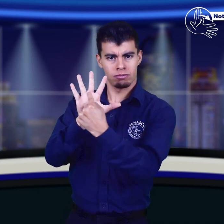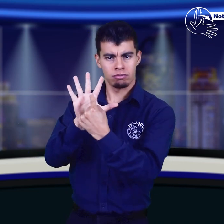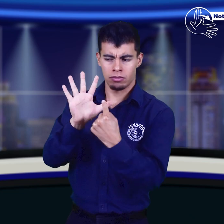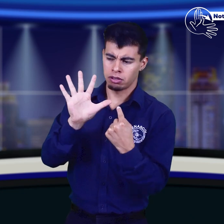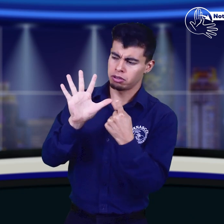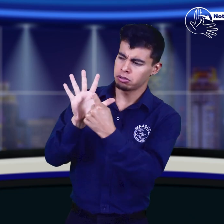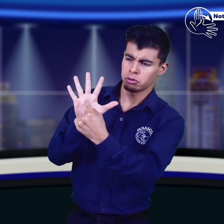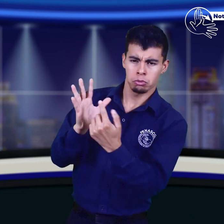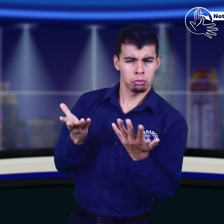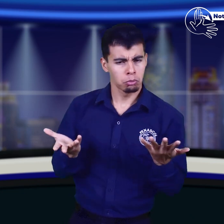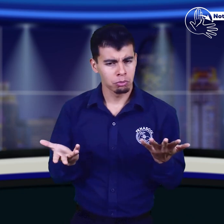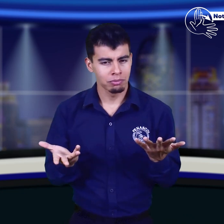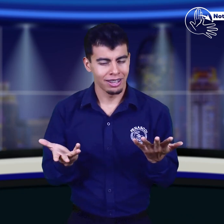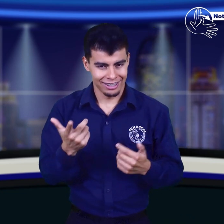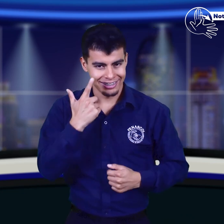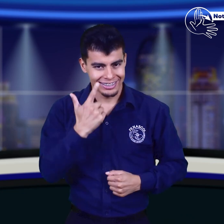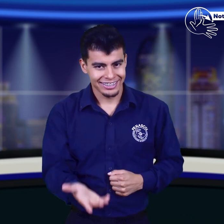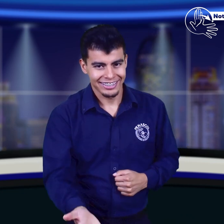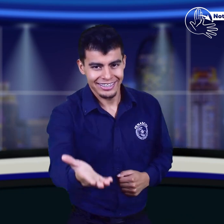miembros. ¿Quiénes son? Veamos.